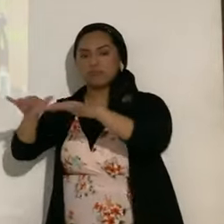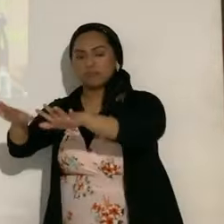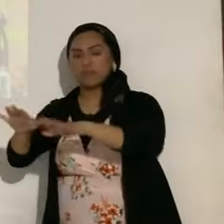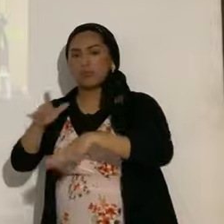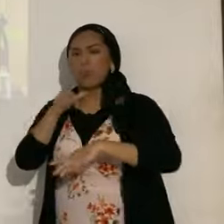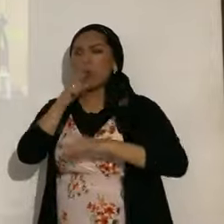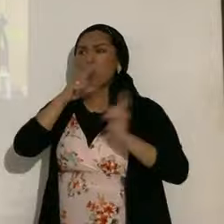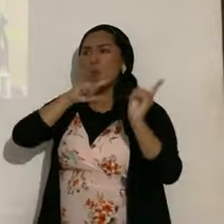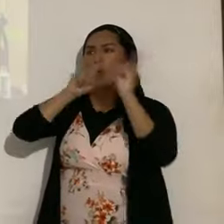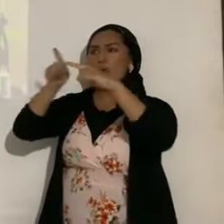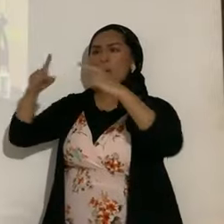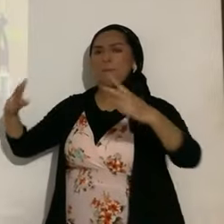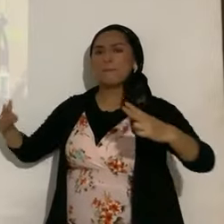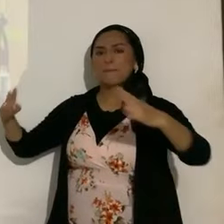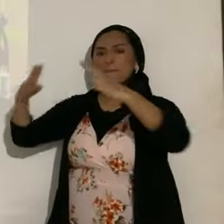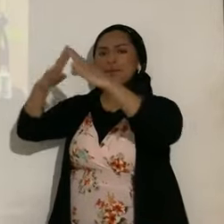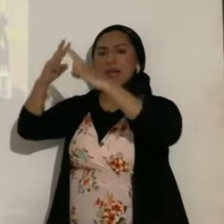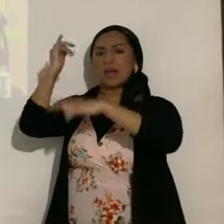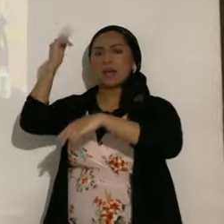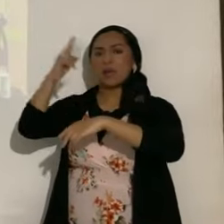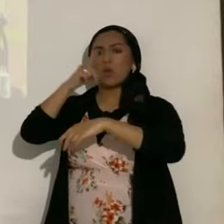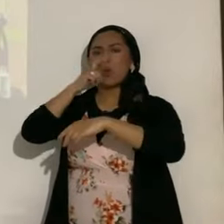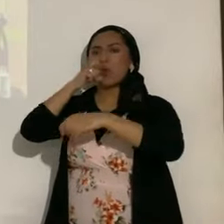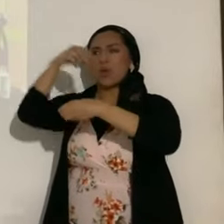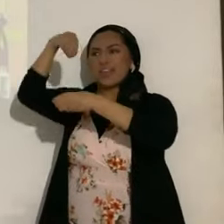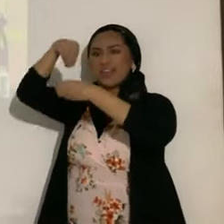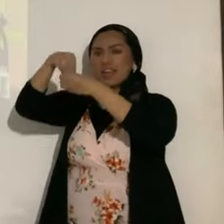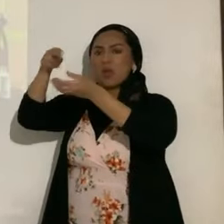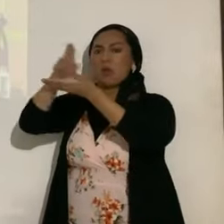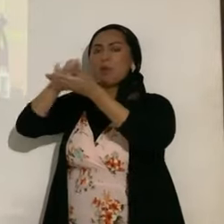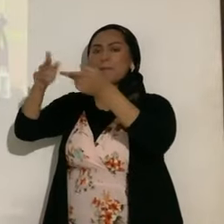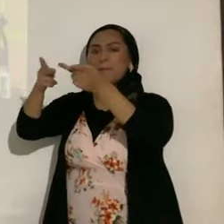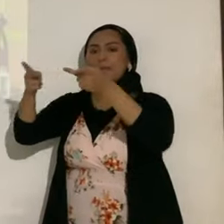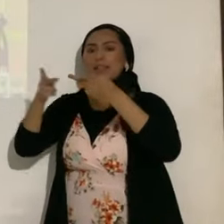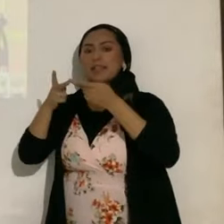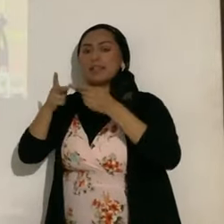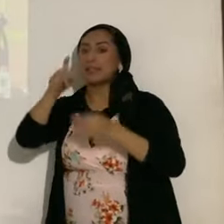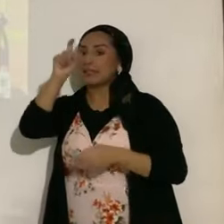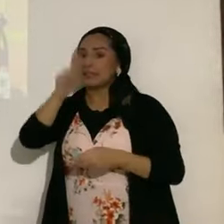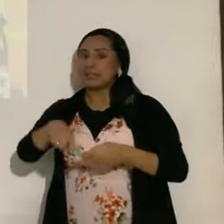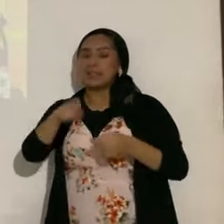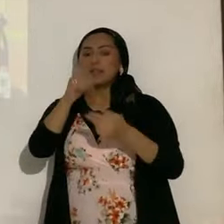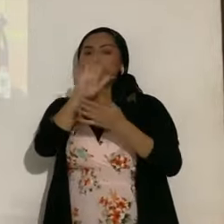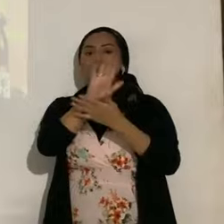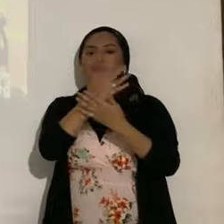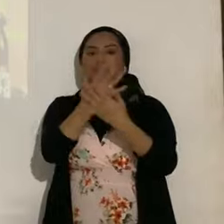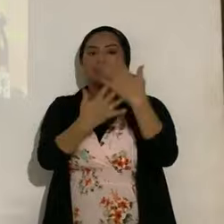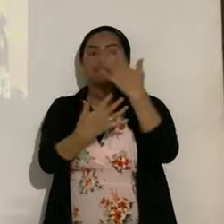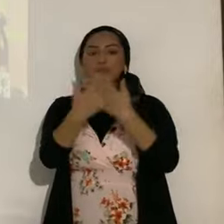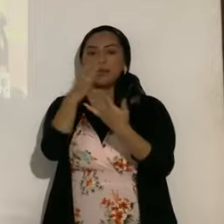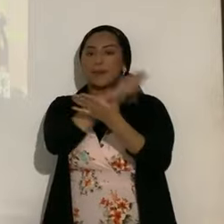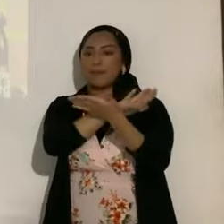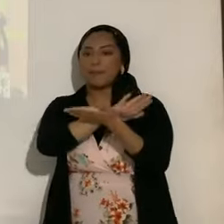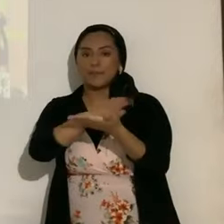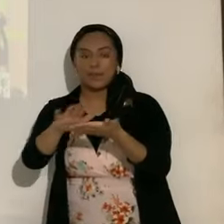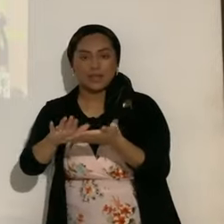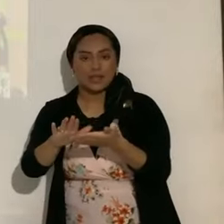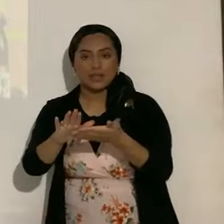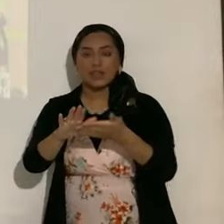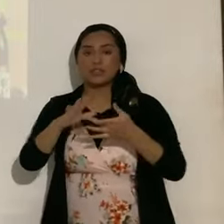subirá al monte de Yahweh y quién estará en su lugar? Kadosh, el limpio de manos y puro de corazón, el que no ha elevado su alma a cosas vanas, ni